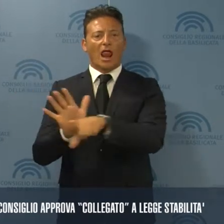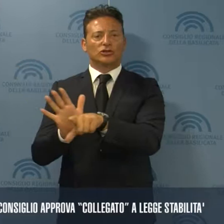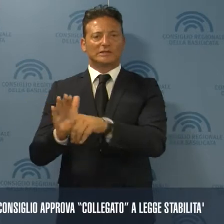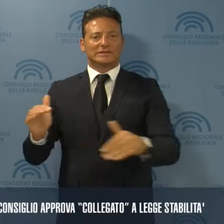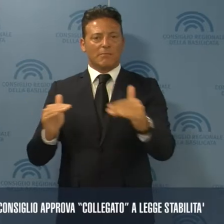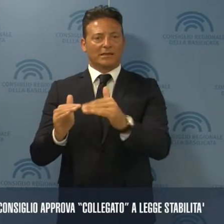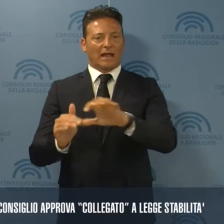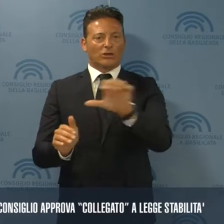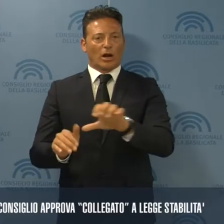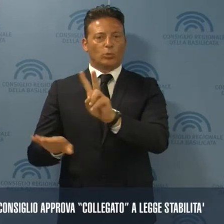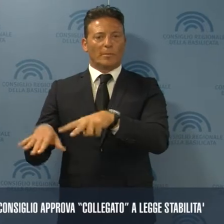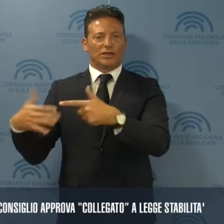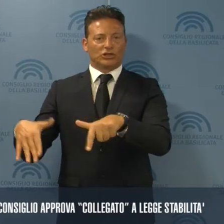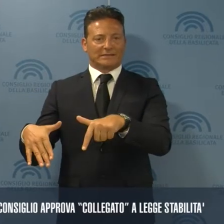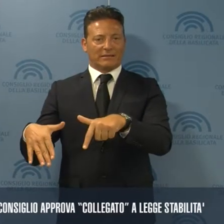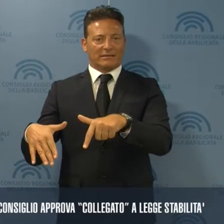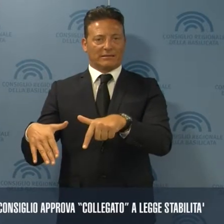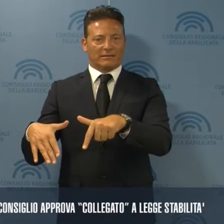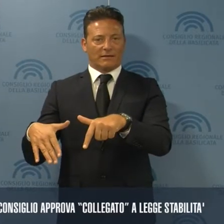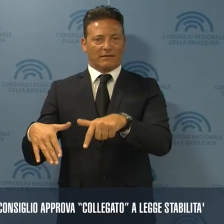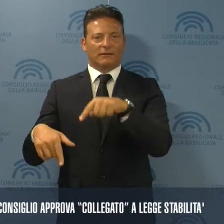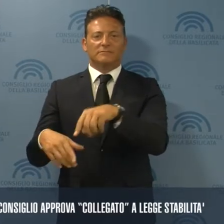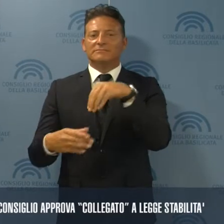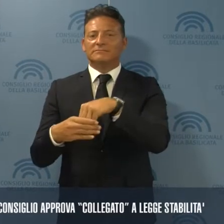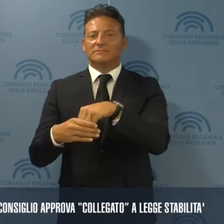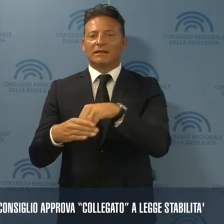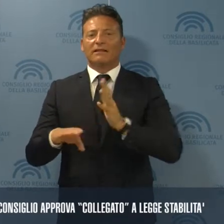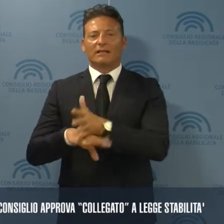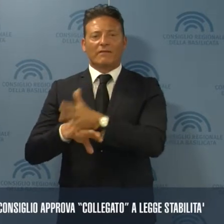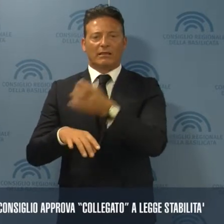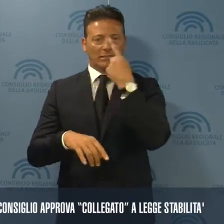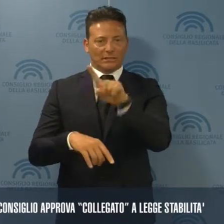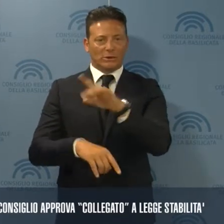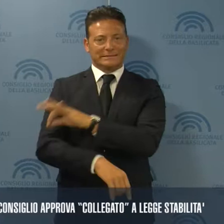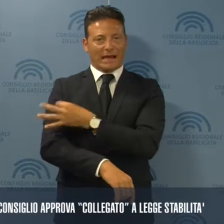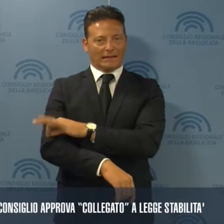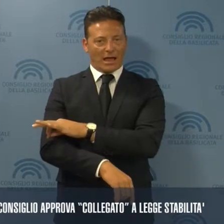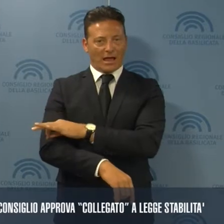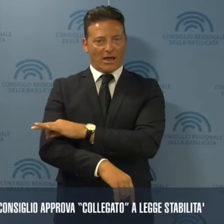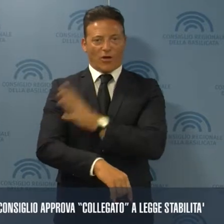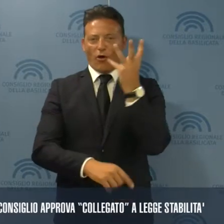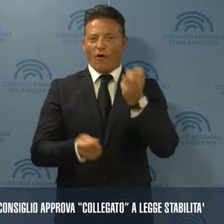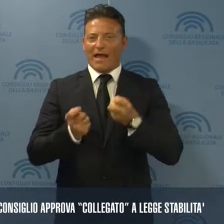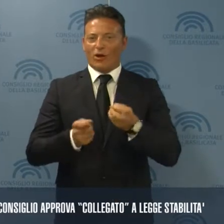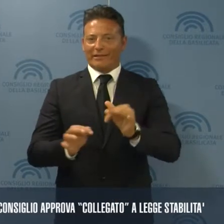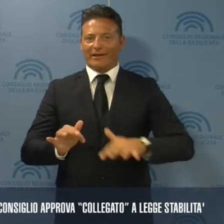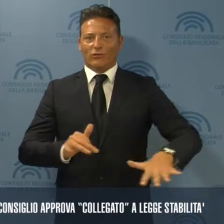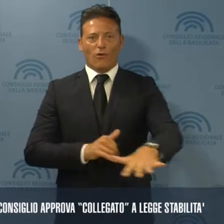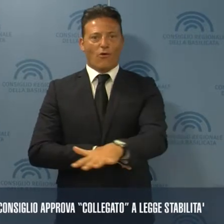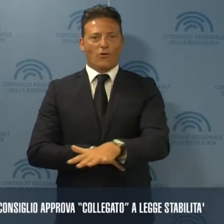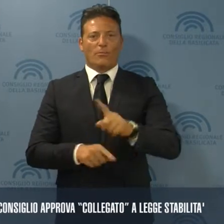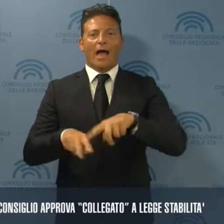stabilità regionale 2017, che contiene misure in materia di sanità, governo del territorio,